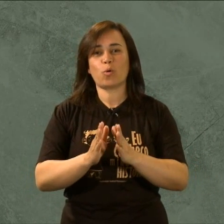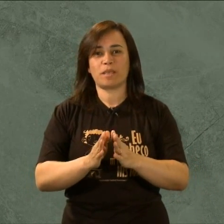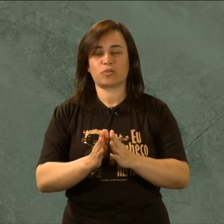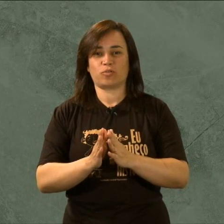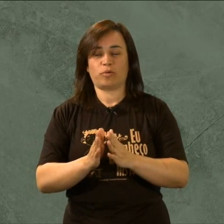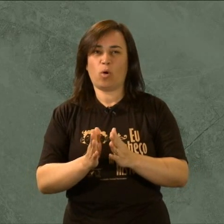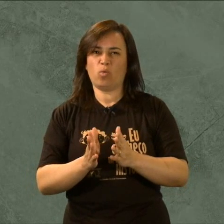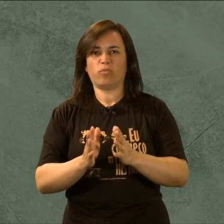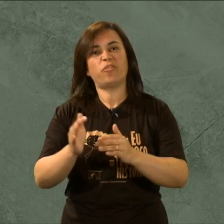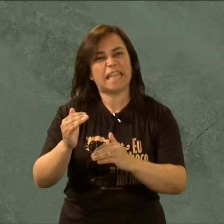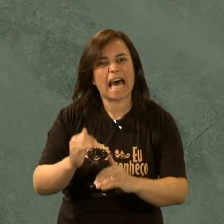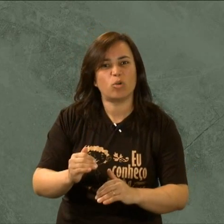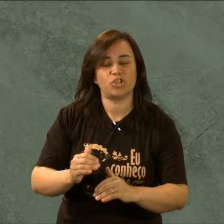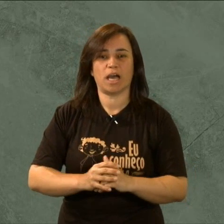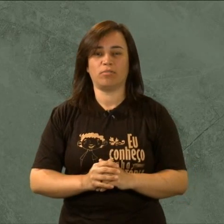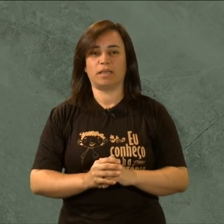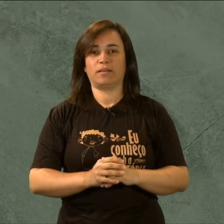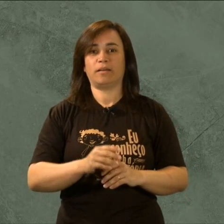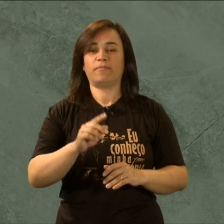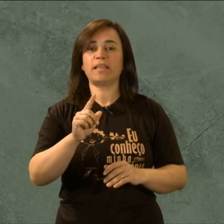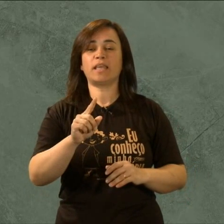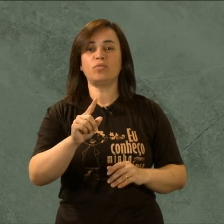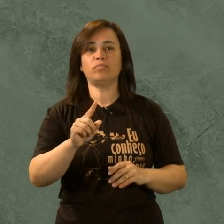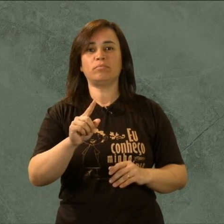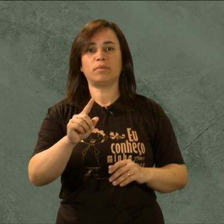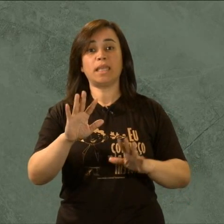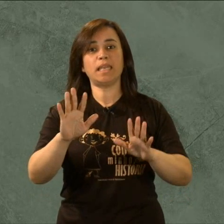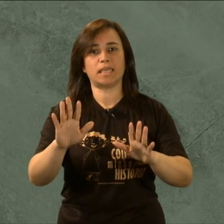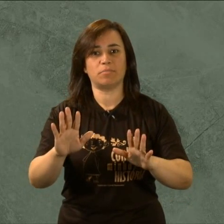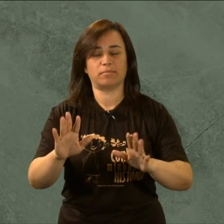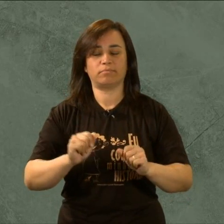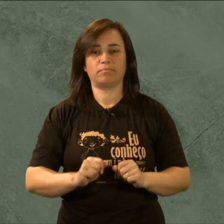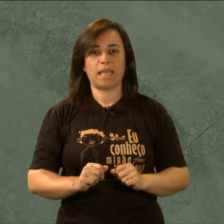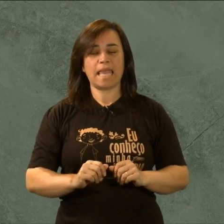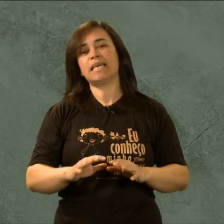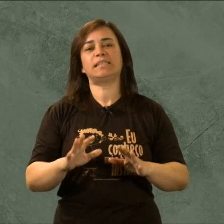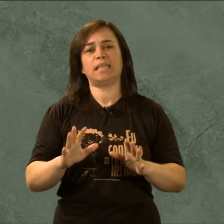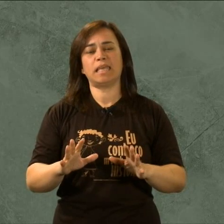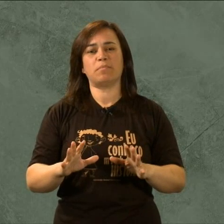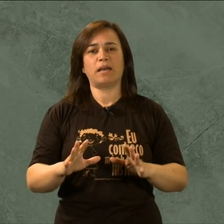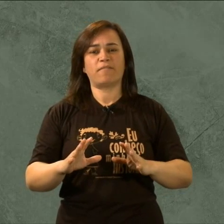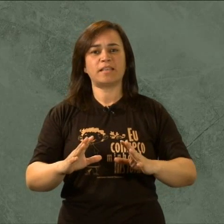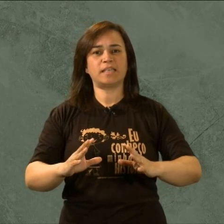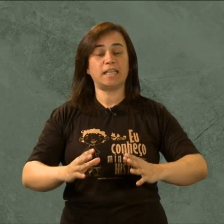começo ou final de aula vai ter um enigma. Esse enigma vai ser